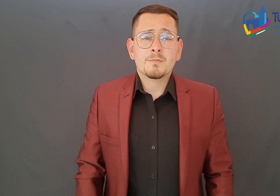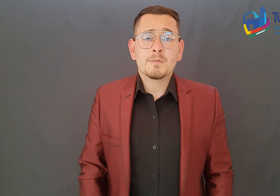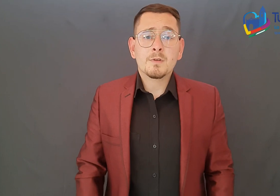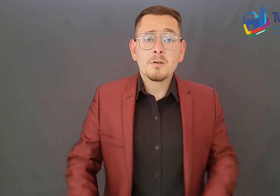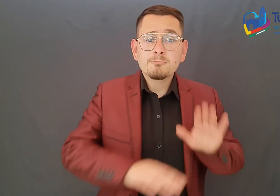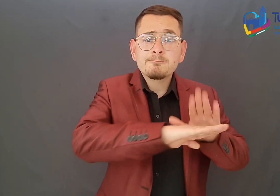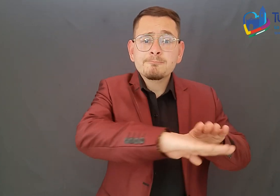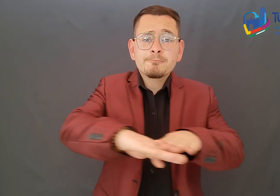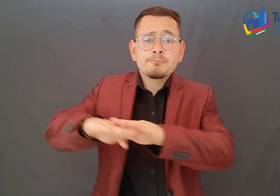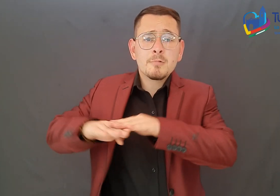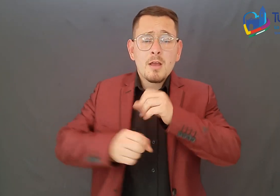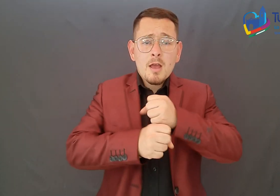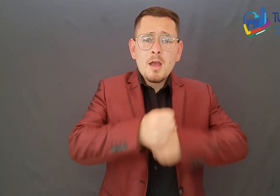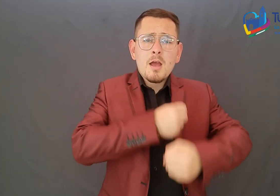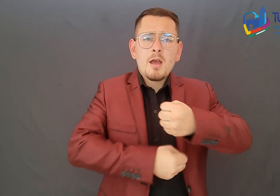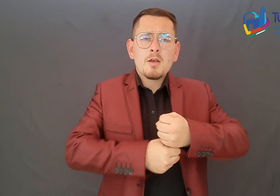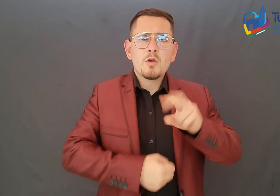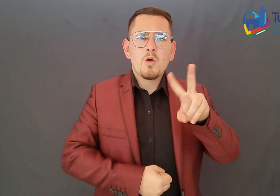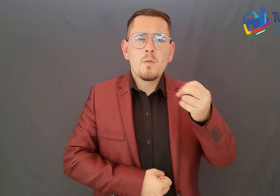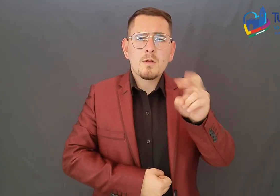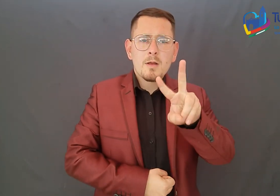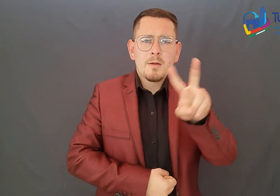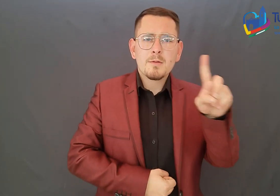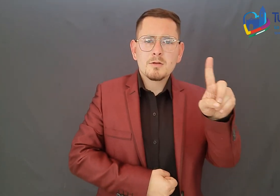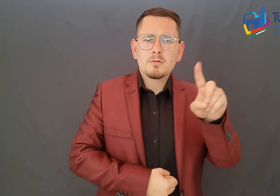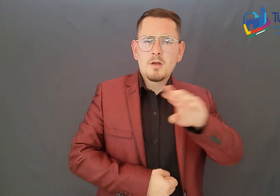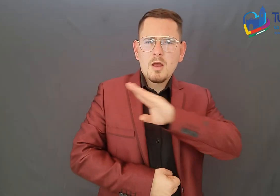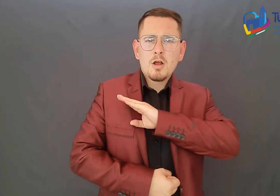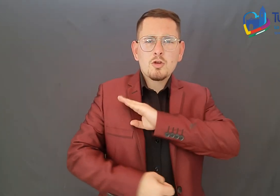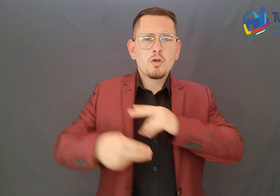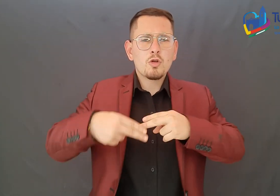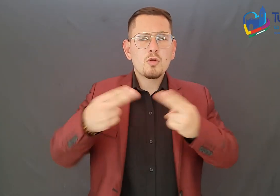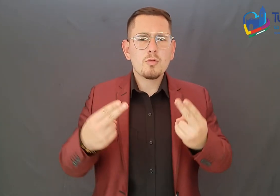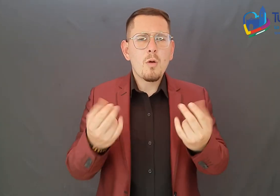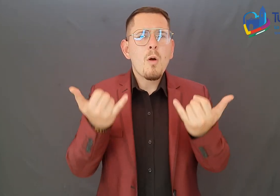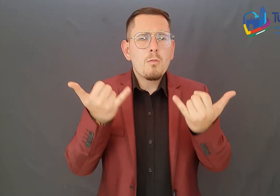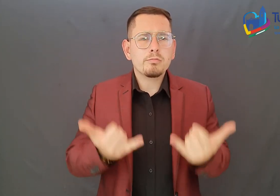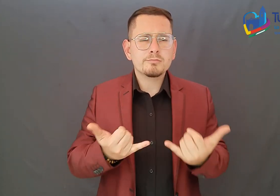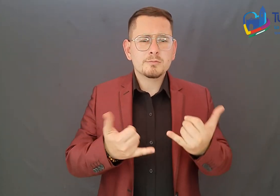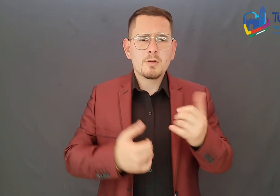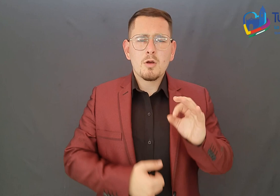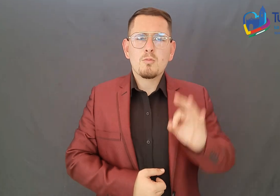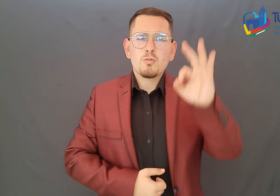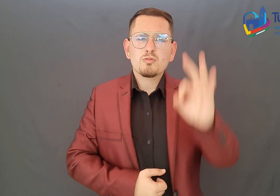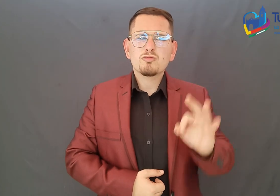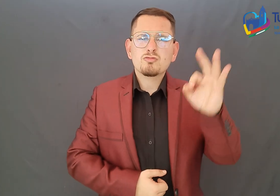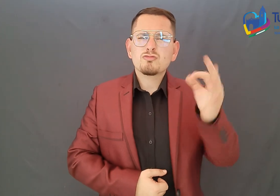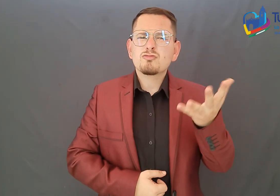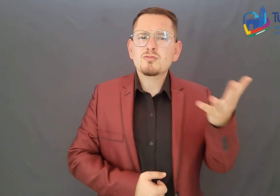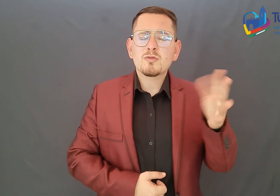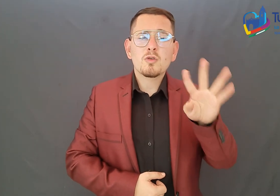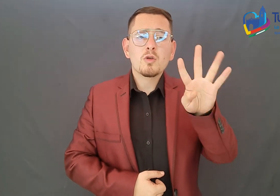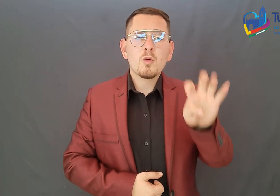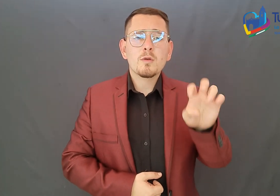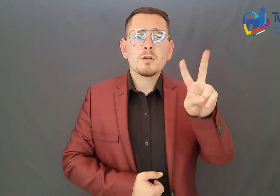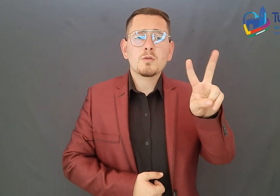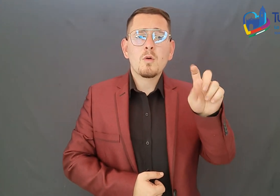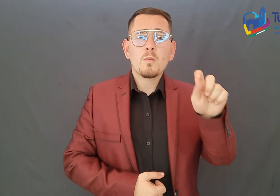En el 2021, la Alcaldía Mayor de Tunja obtuvo un puntaje de 92.8 en el Índice de Desempeño Institucional.